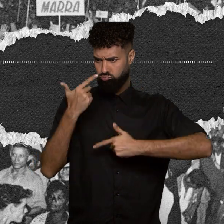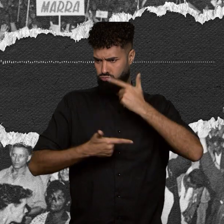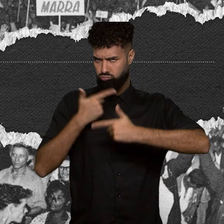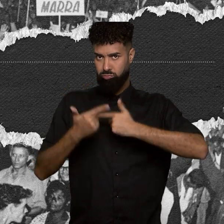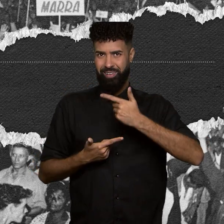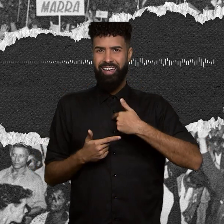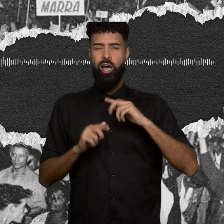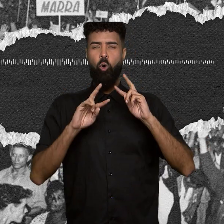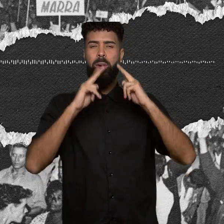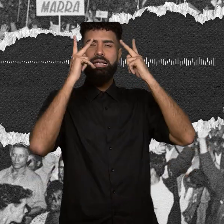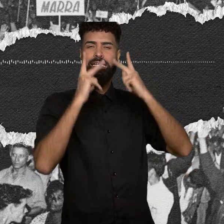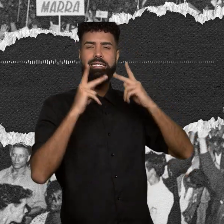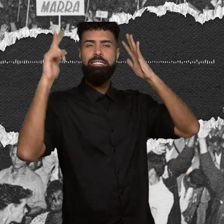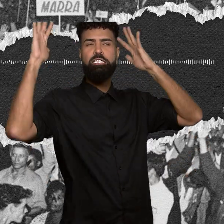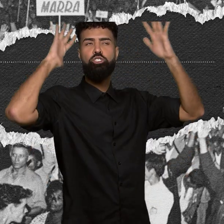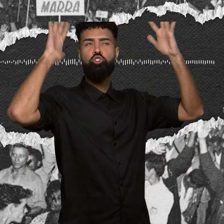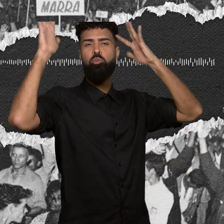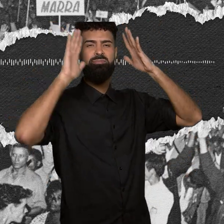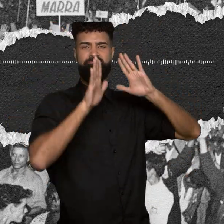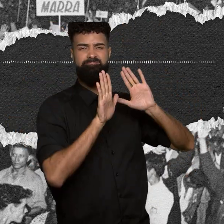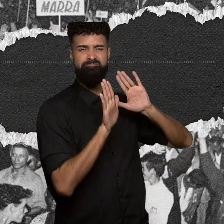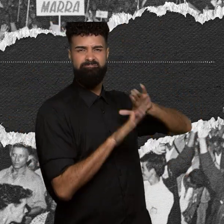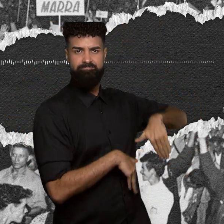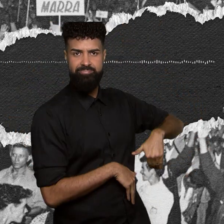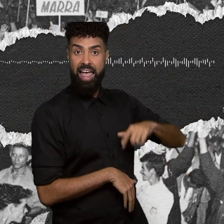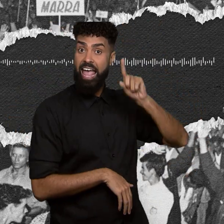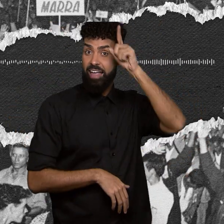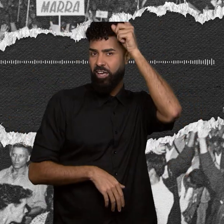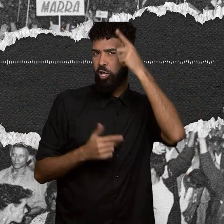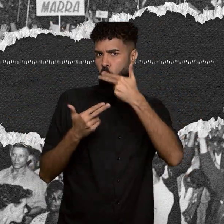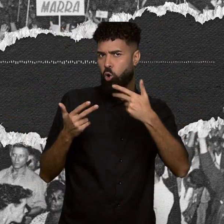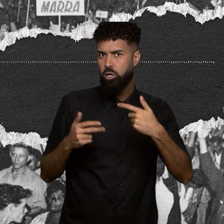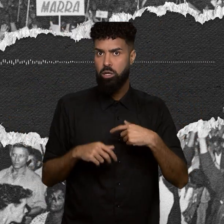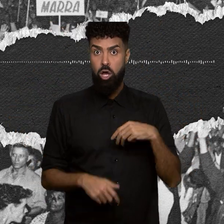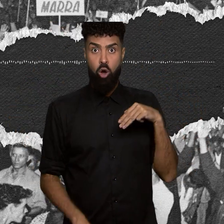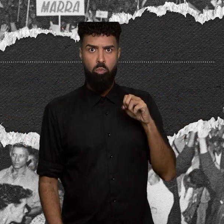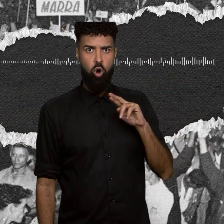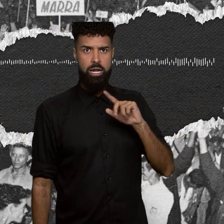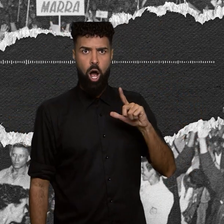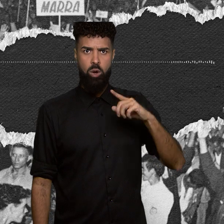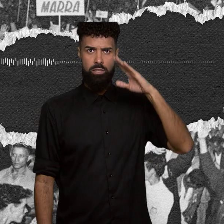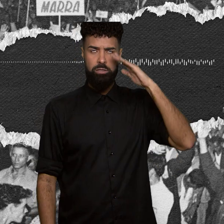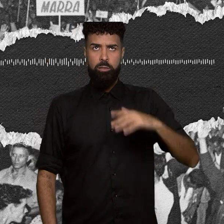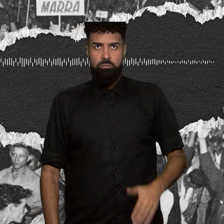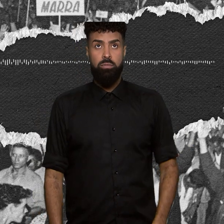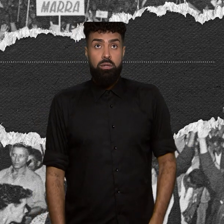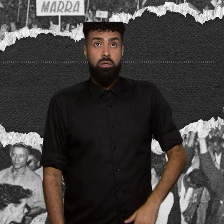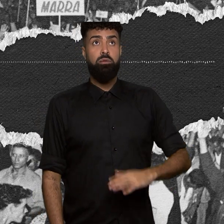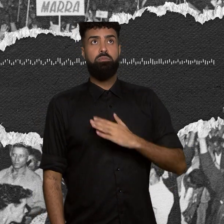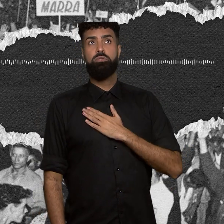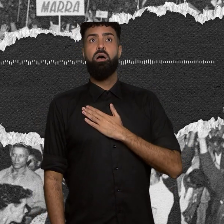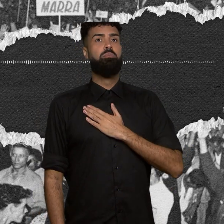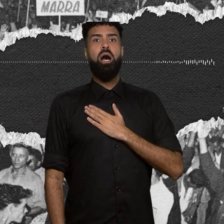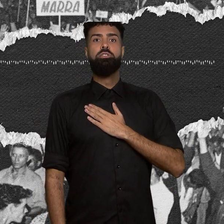humanística. E aí inventam aquelas coisas de moral cívica, OSPB, umas